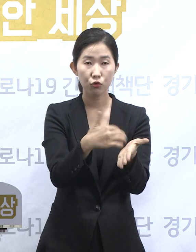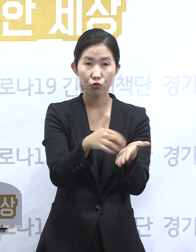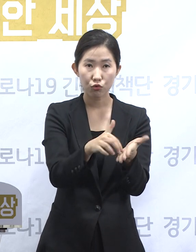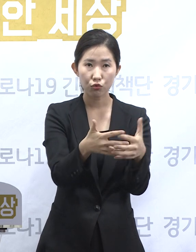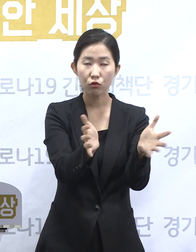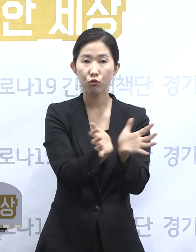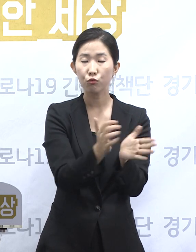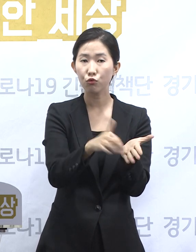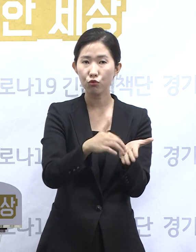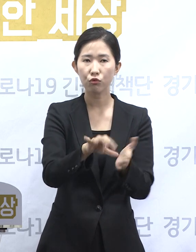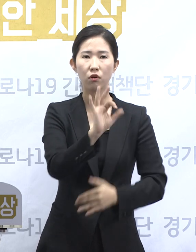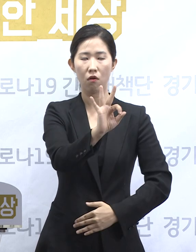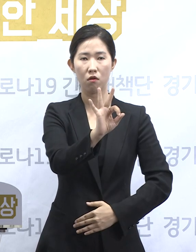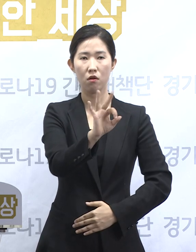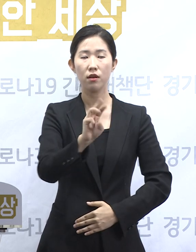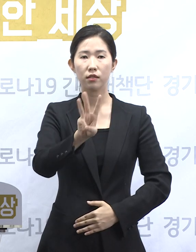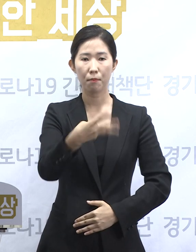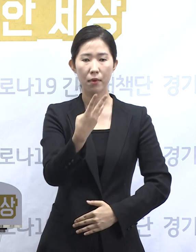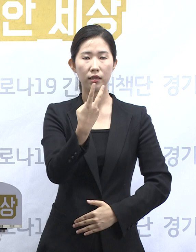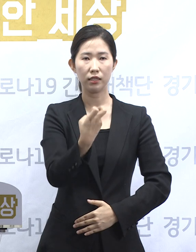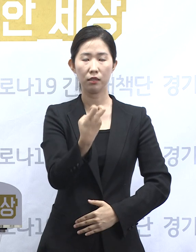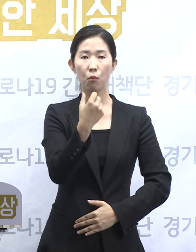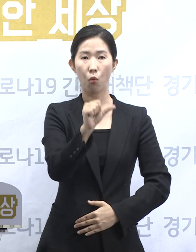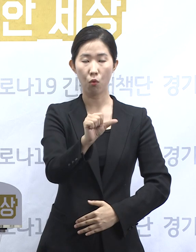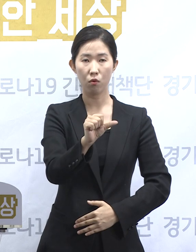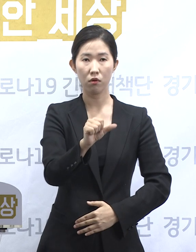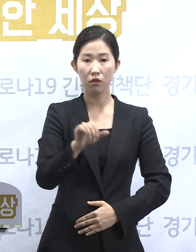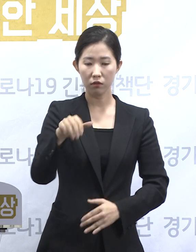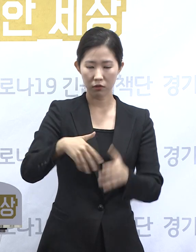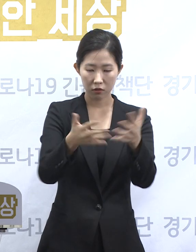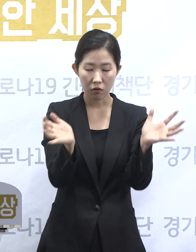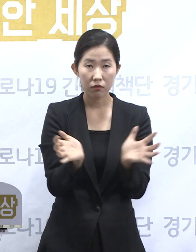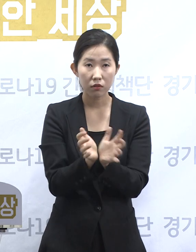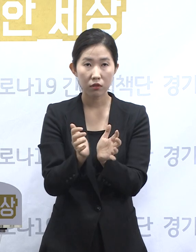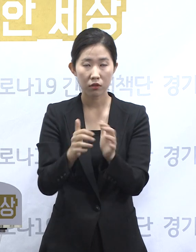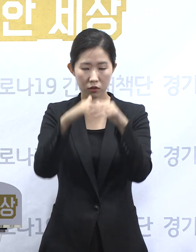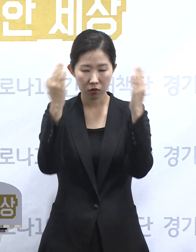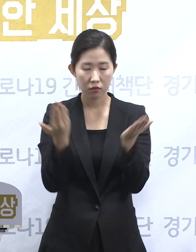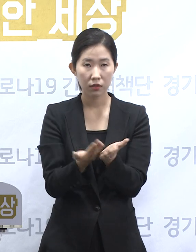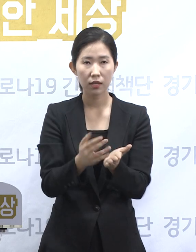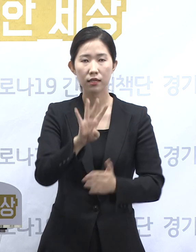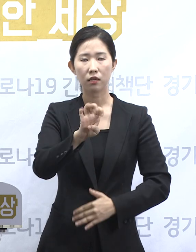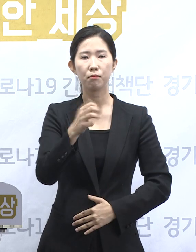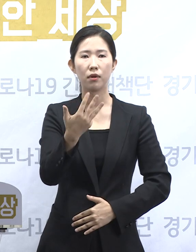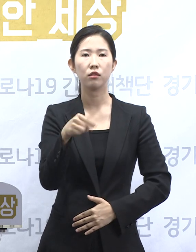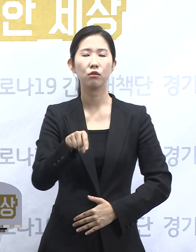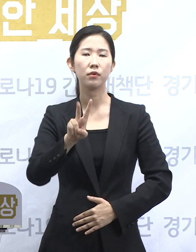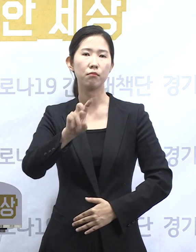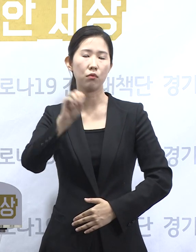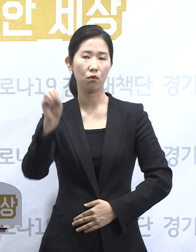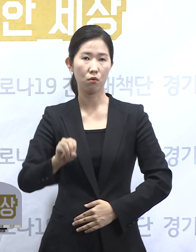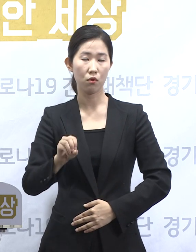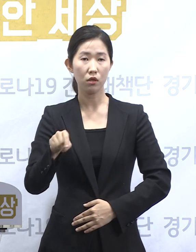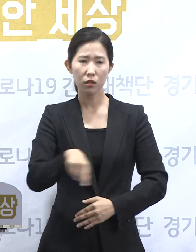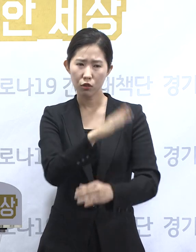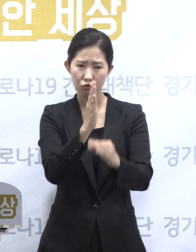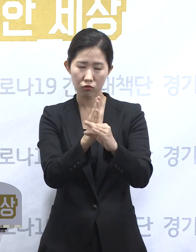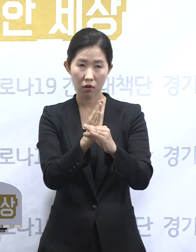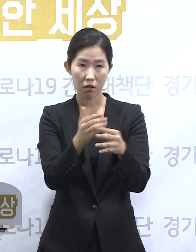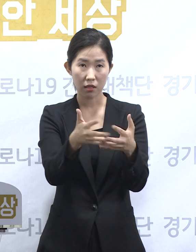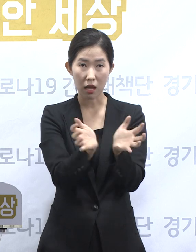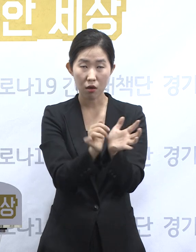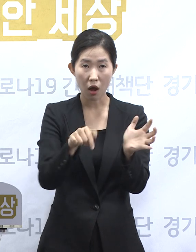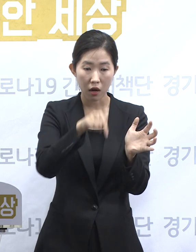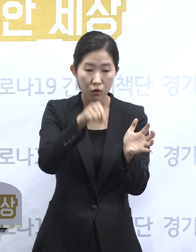325명으로 전체의 48.2%를 차지하고 있습니다. 이 중 최다 확진자가 나온 그룹은